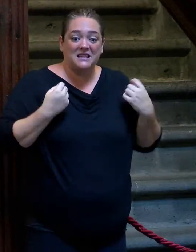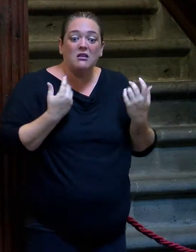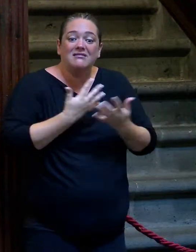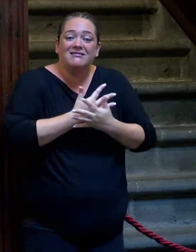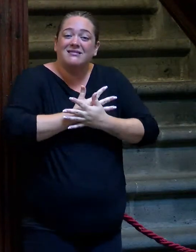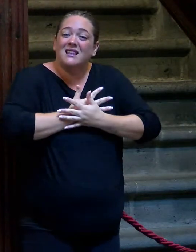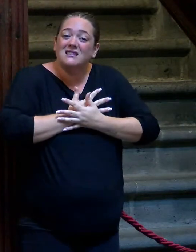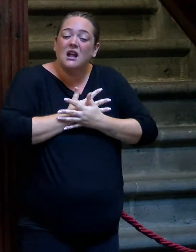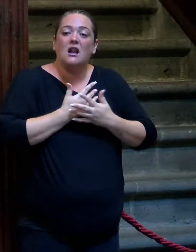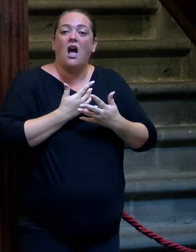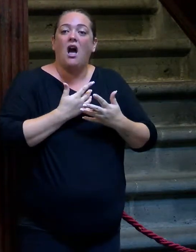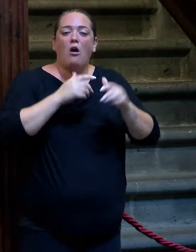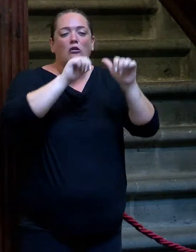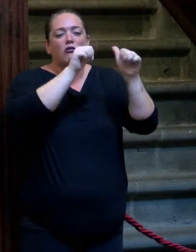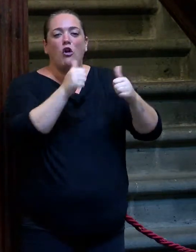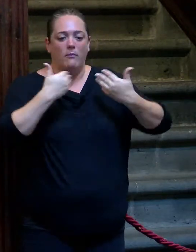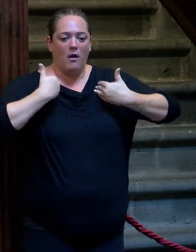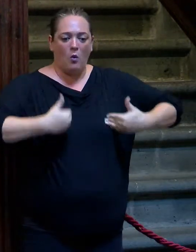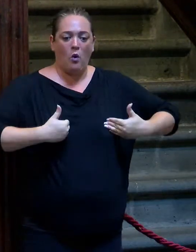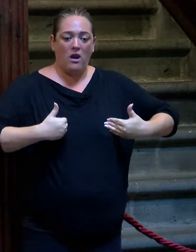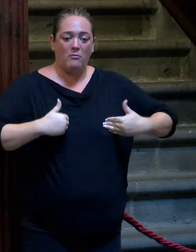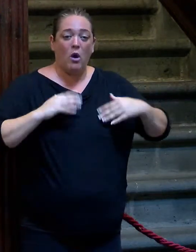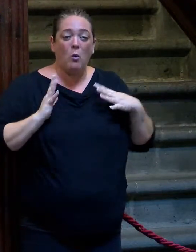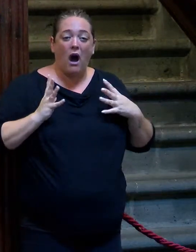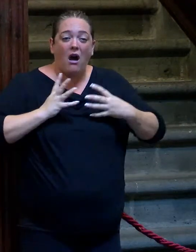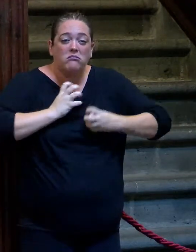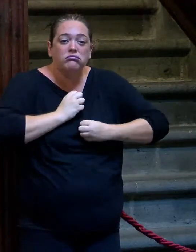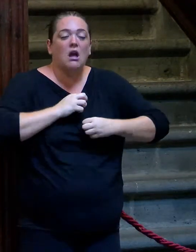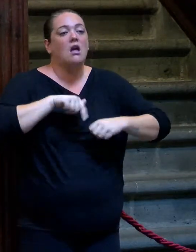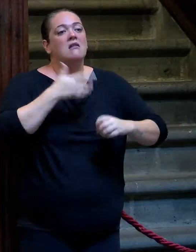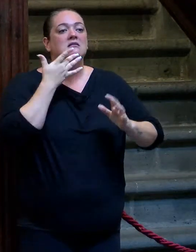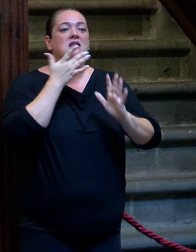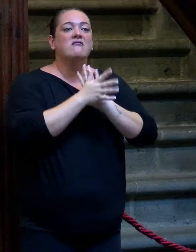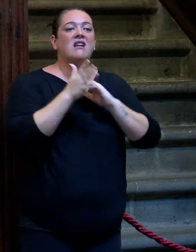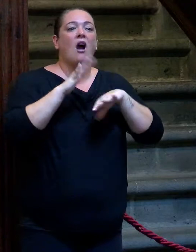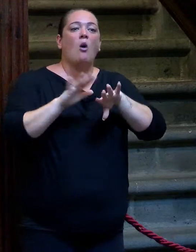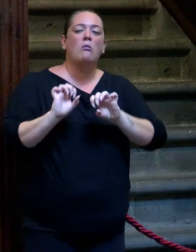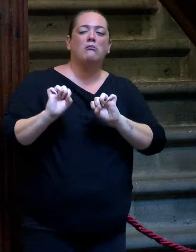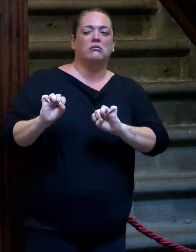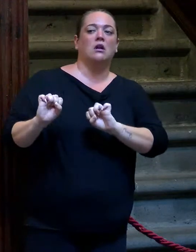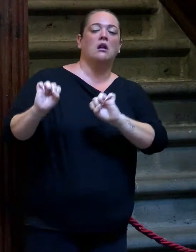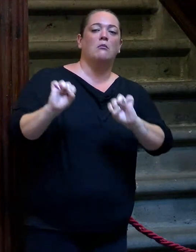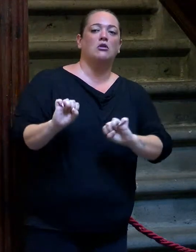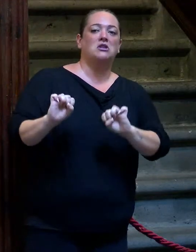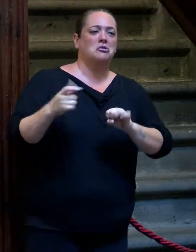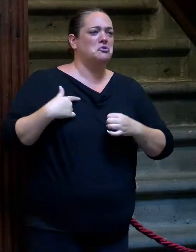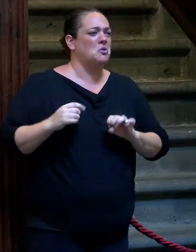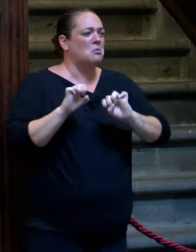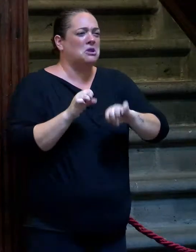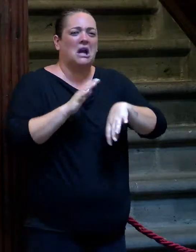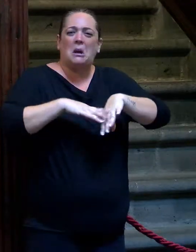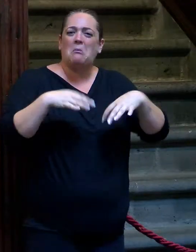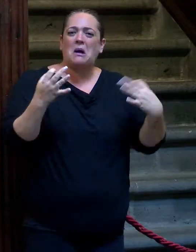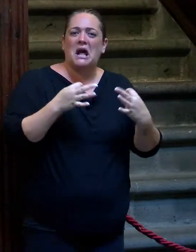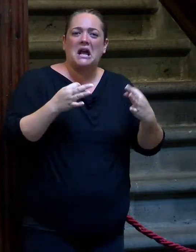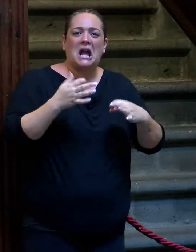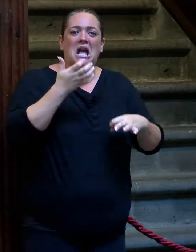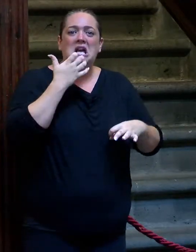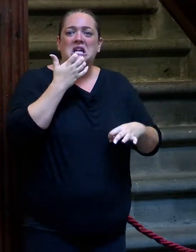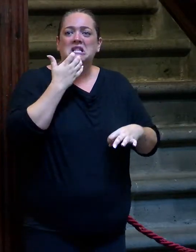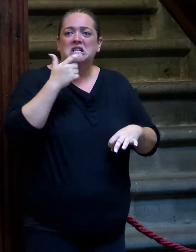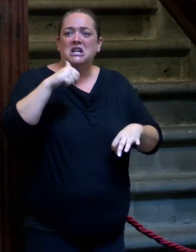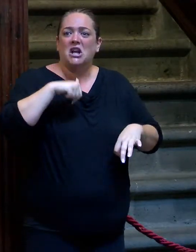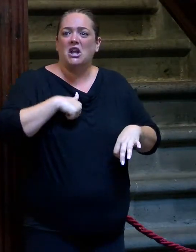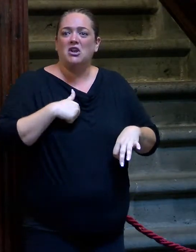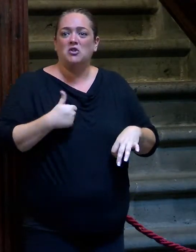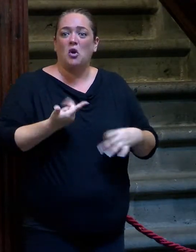tienes una posición de estar cerrado, cruzado o así, es porque estás como en acto de protección. Yo de qué me voy a proteger si yo he hecho méritos para morirme muchas veces. No